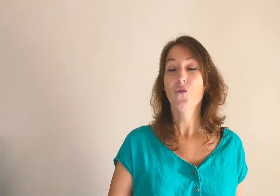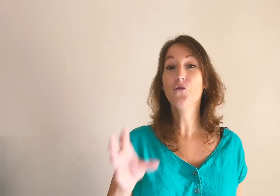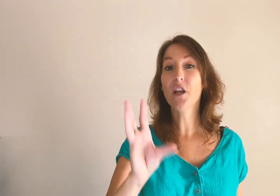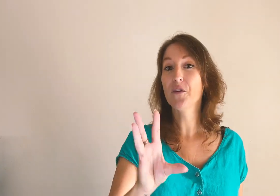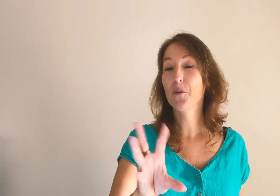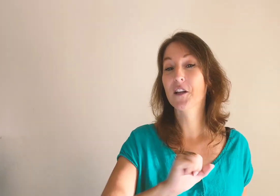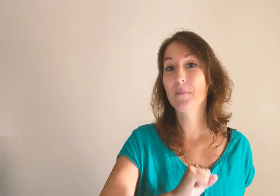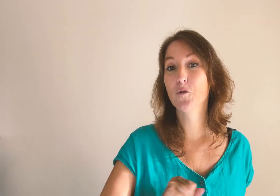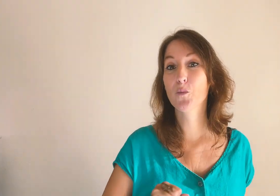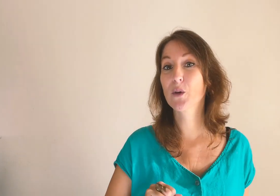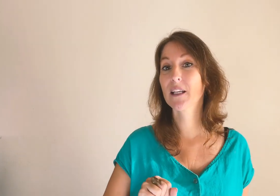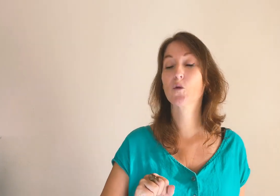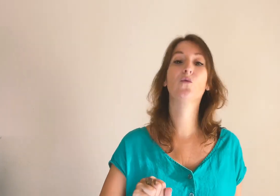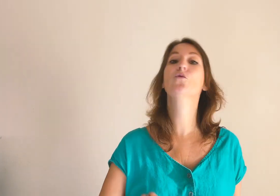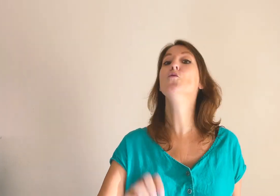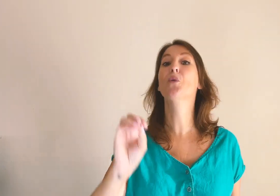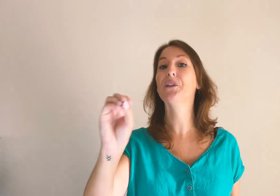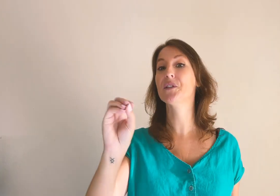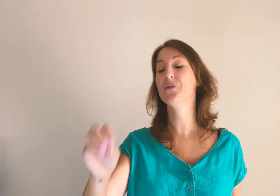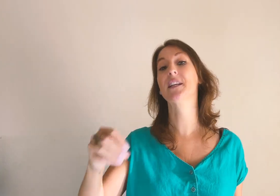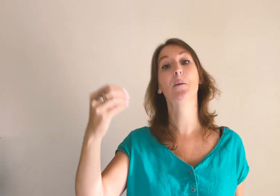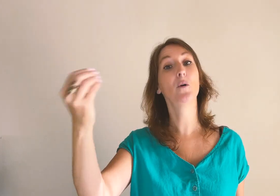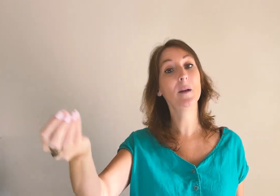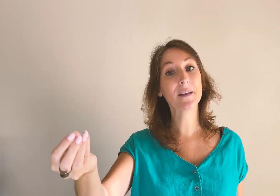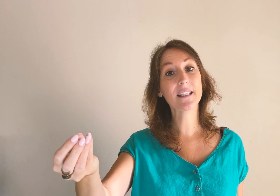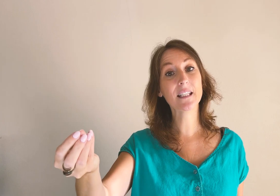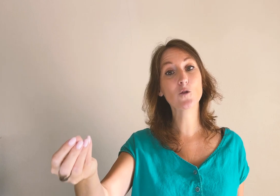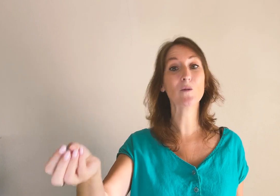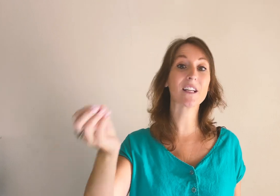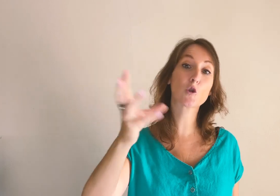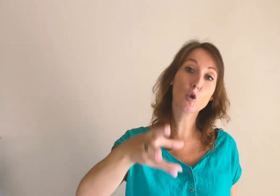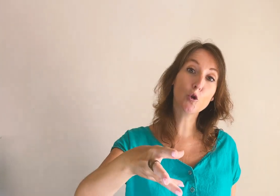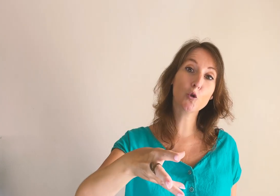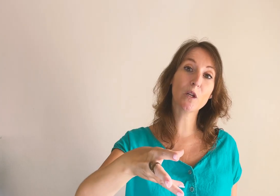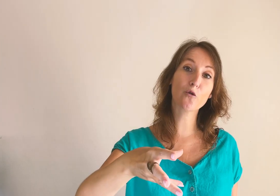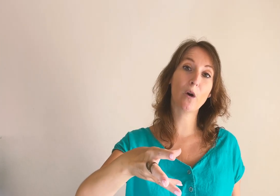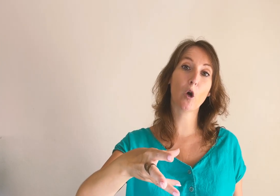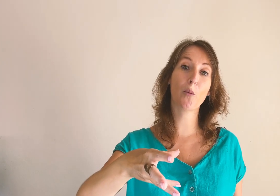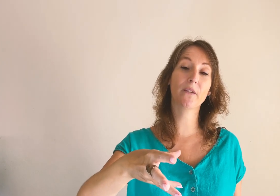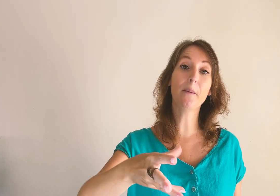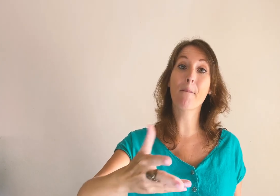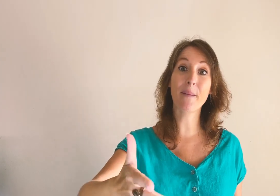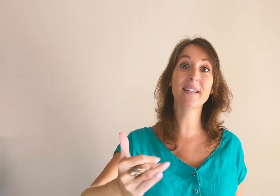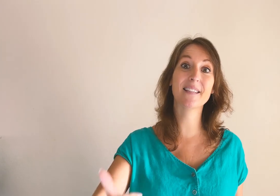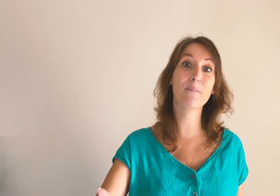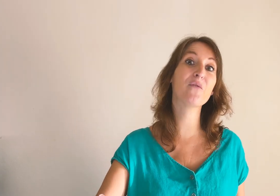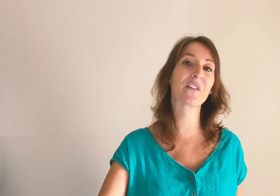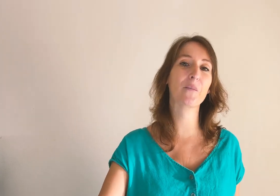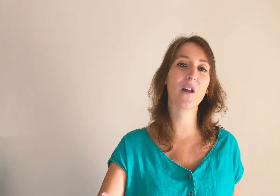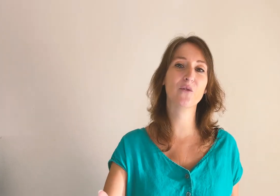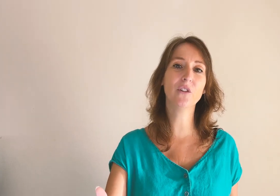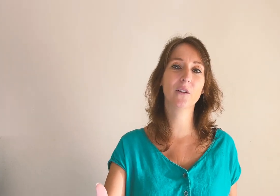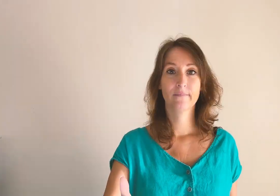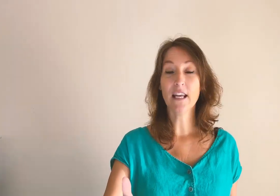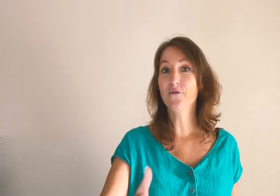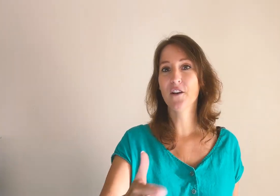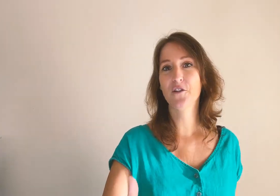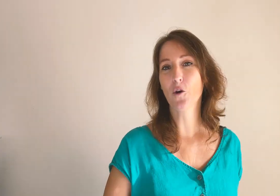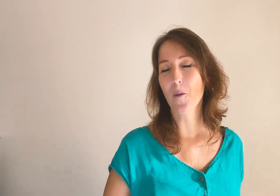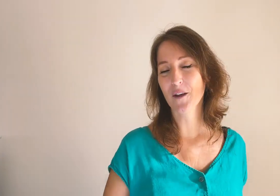Vous n'avez peut-être pas non plus créé de contenu pour identifier quelles problématiques ils ont et quelles solutions ils ont à leur portée, même si ce n pas forcément la vôtre. Et vous n'avez sûrement pas